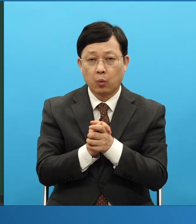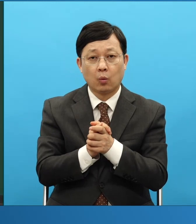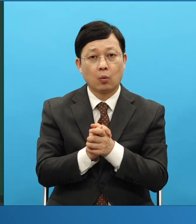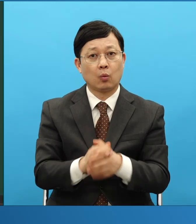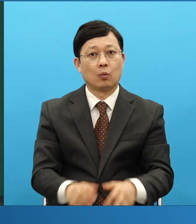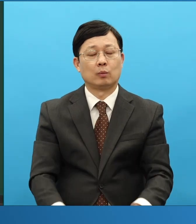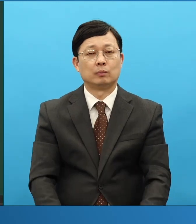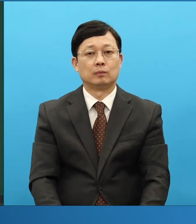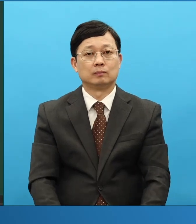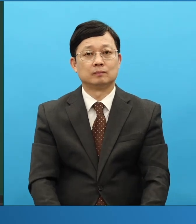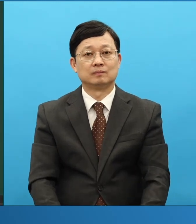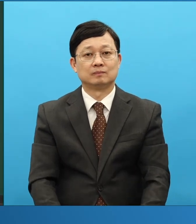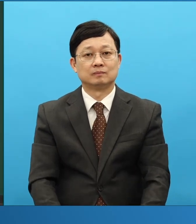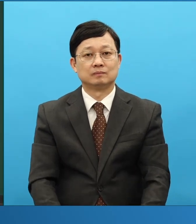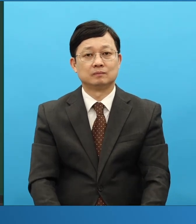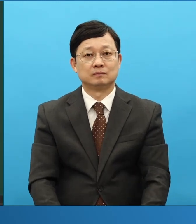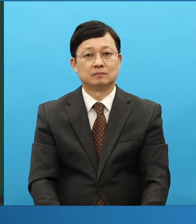진짜 하나님께 간절히 기도하더라고요